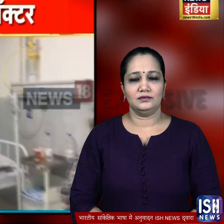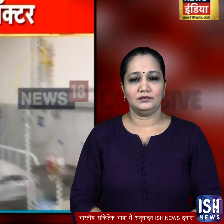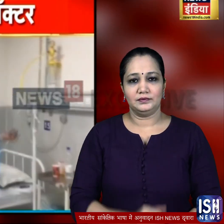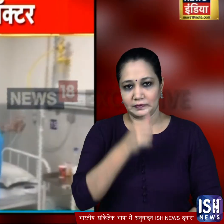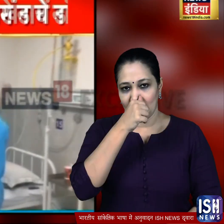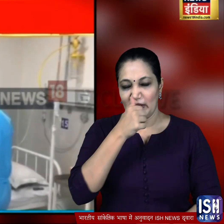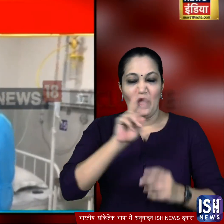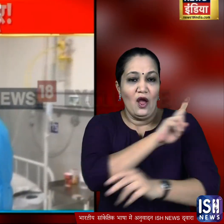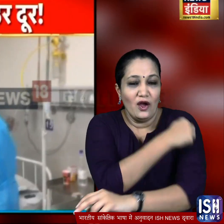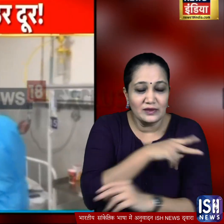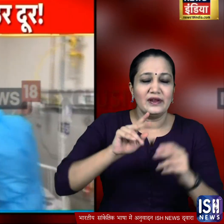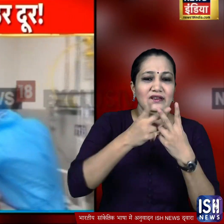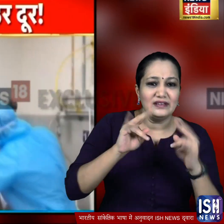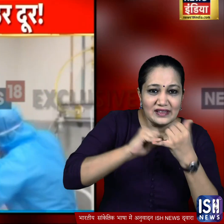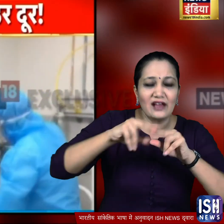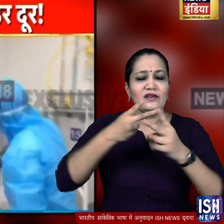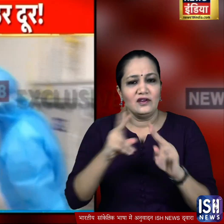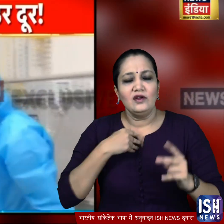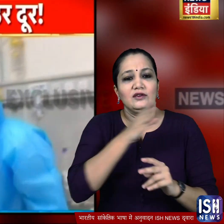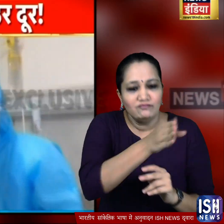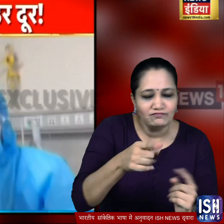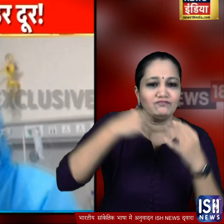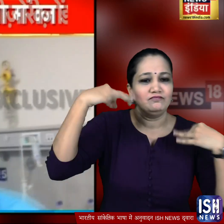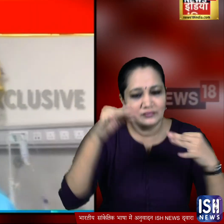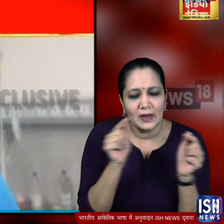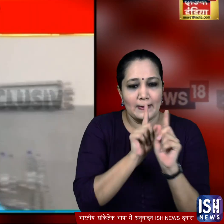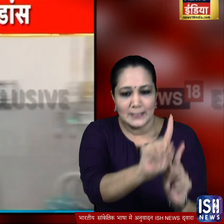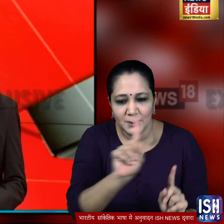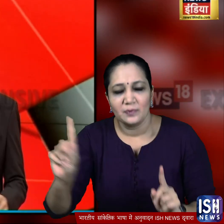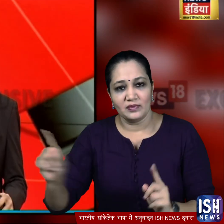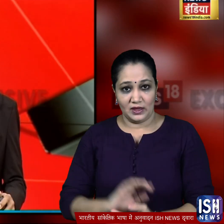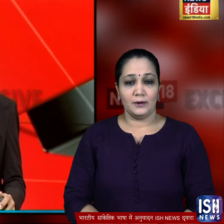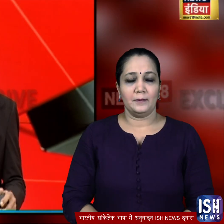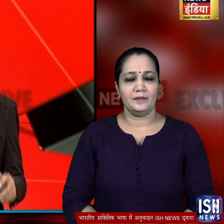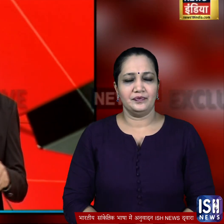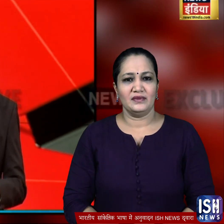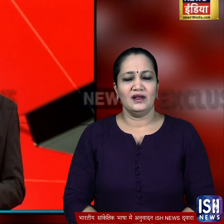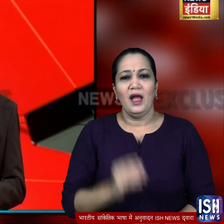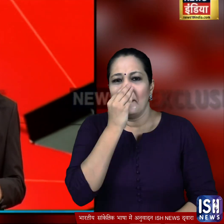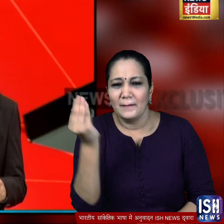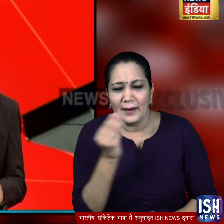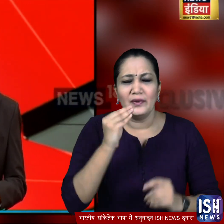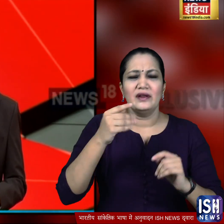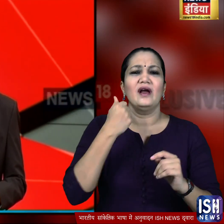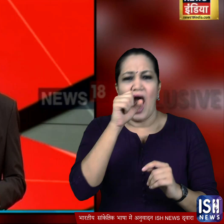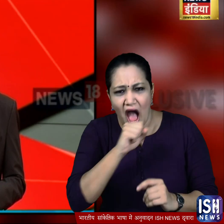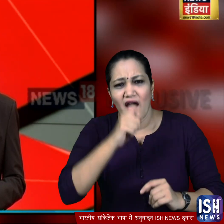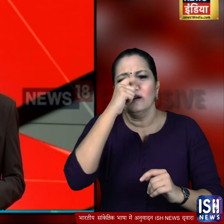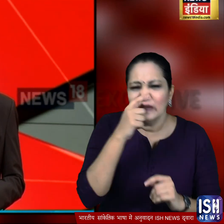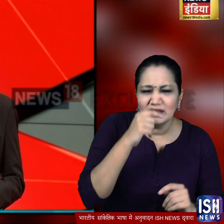अस्पताल के कर्मचारियों ने एक एक मरीज के पास जाकर उनके साथ डांस किया। सौबात के एक बात है कि मामूली या मध्यम लक्षन वाले करोना मरीजों को